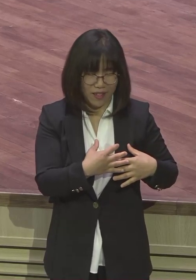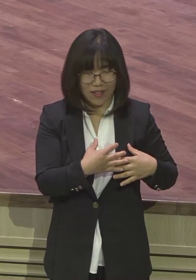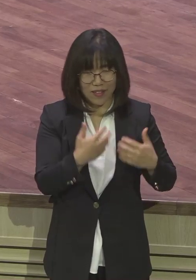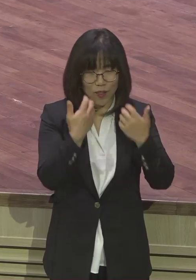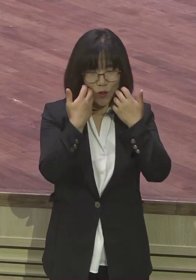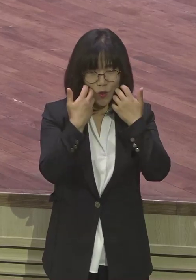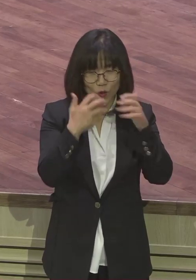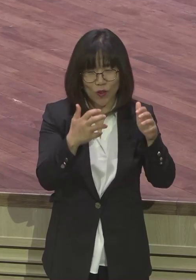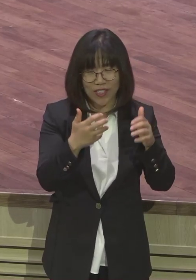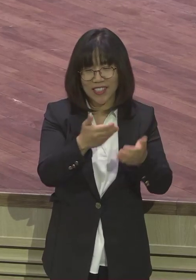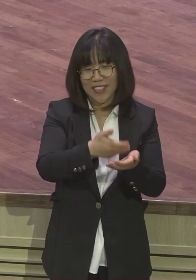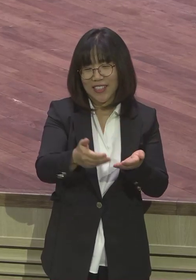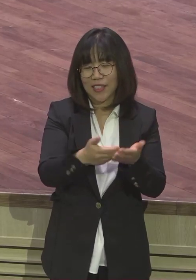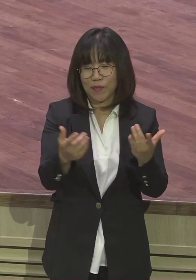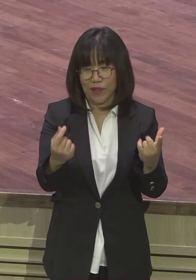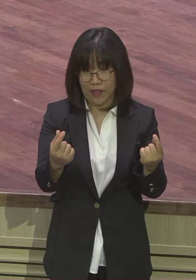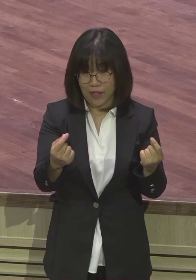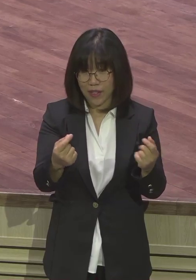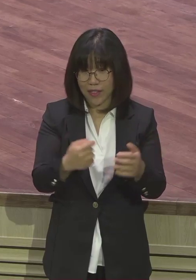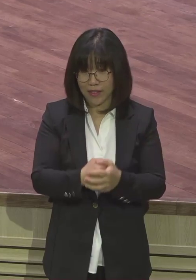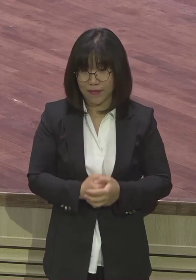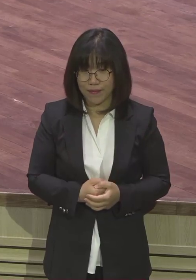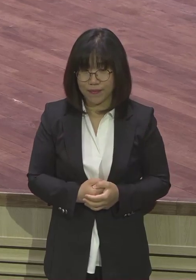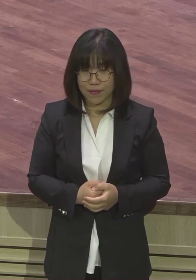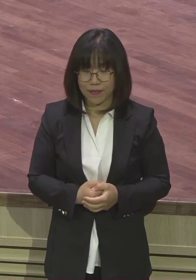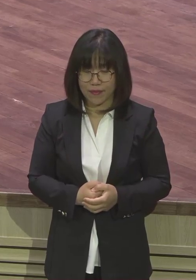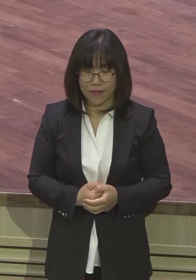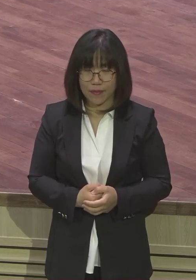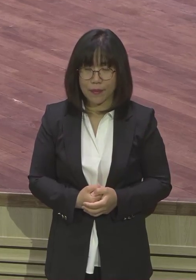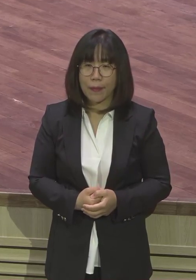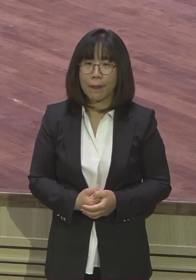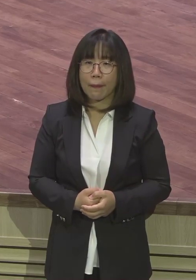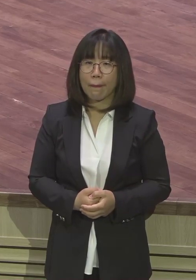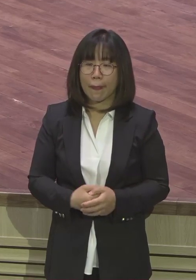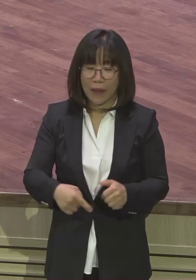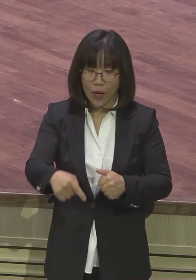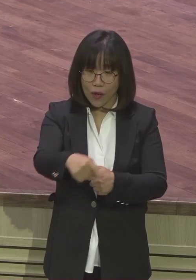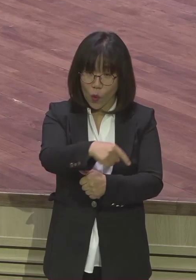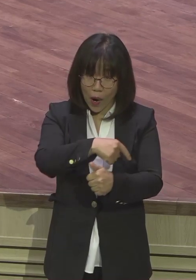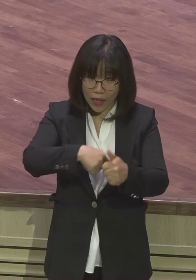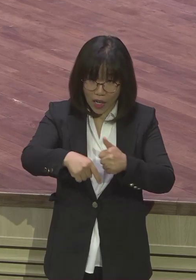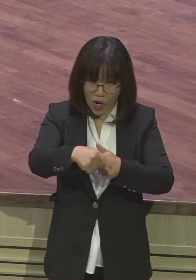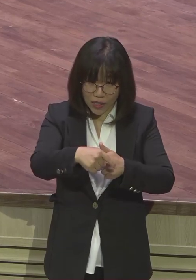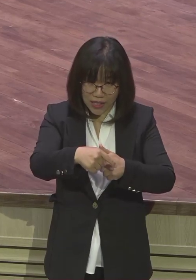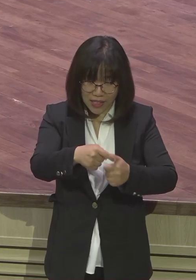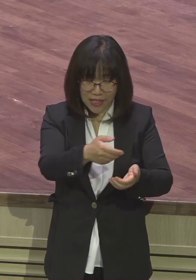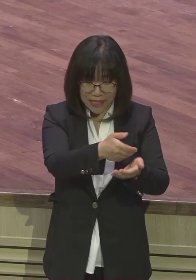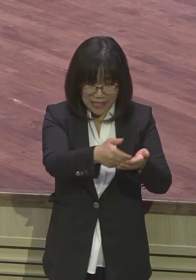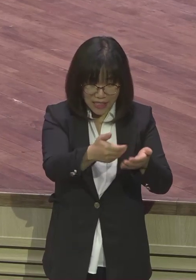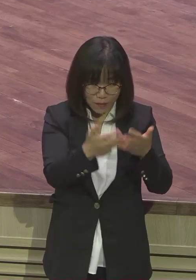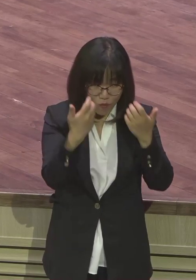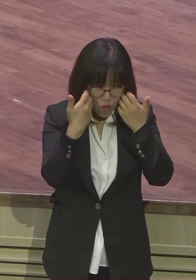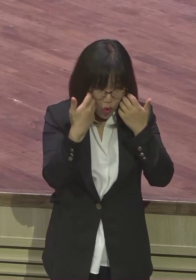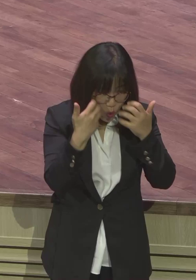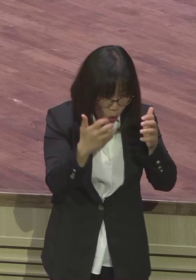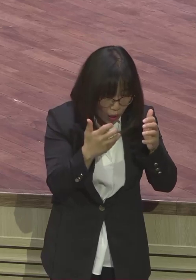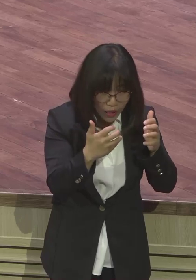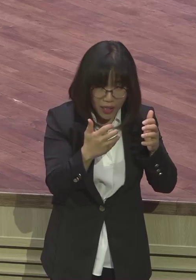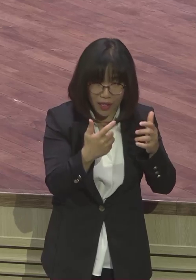사단이 만들어 온 다 그런 작품들이오 그래서 환경 보지 마 본문에 보면 400명의 가병을 끌고